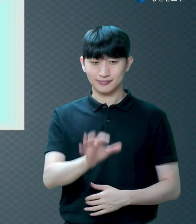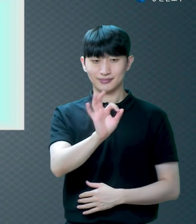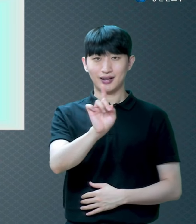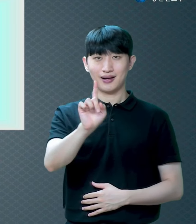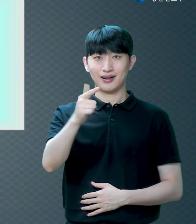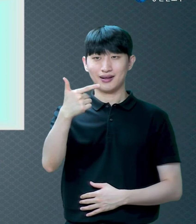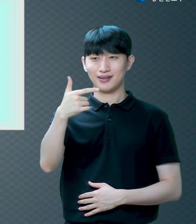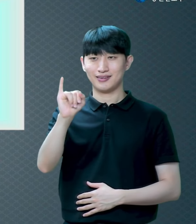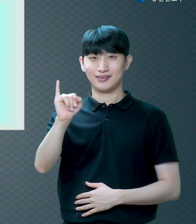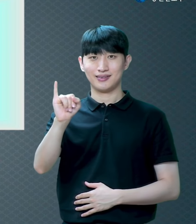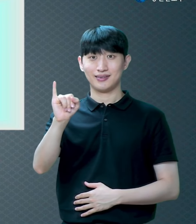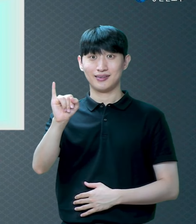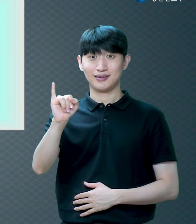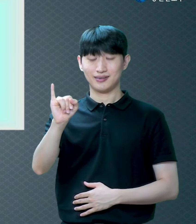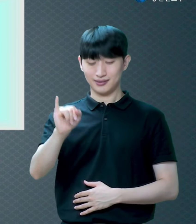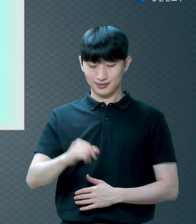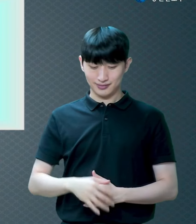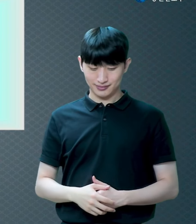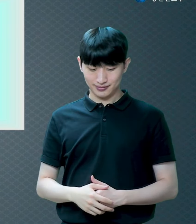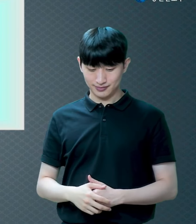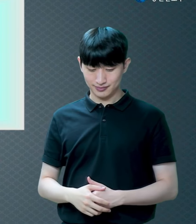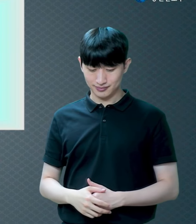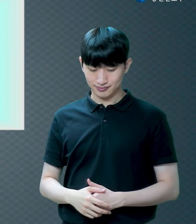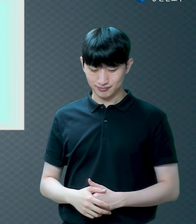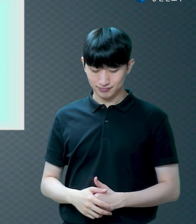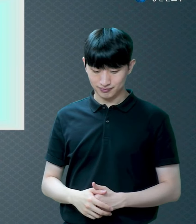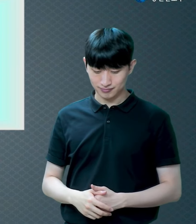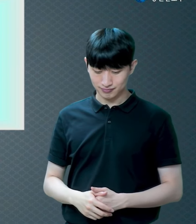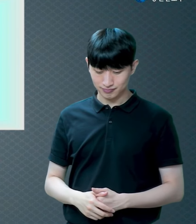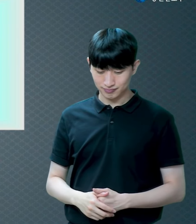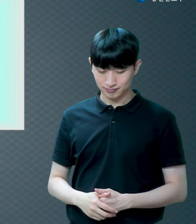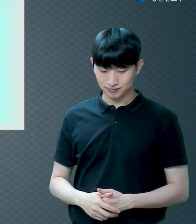무슨 일이 있더라도